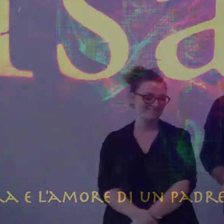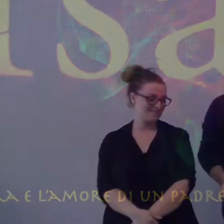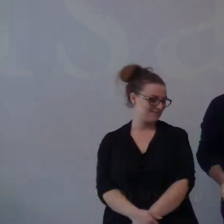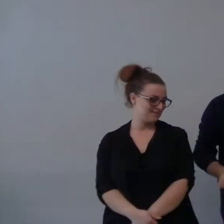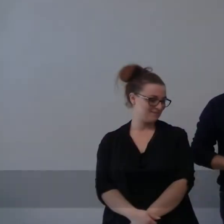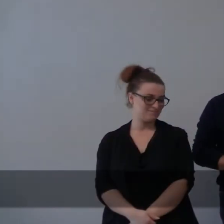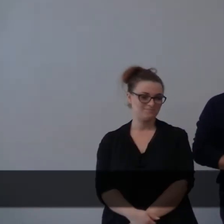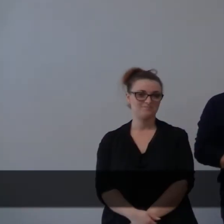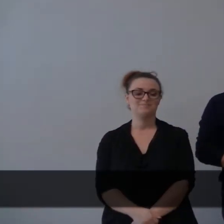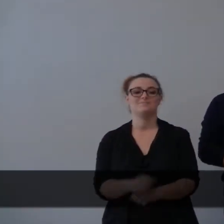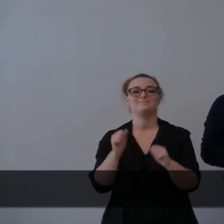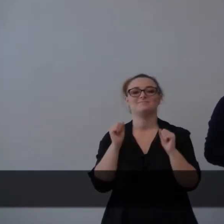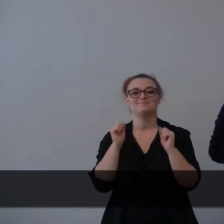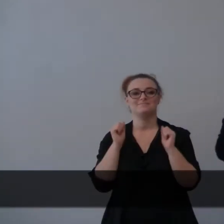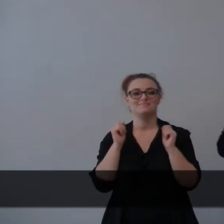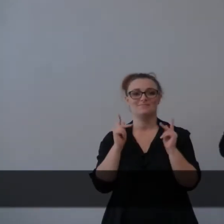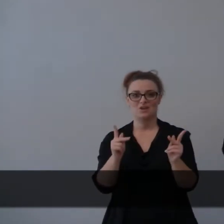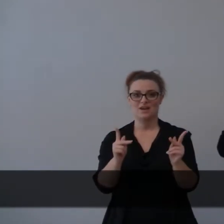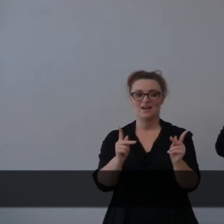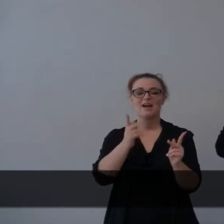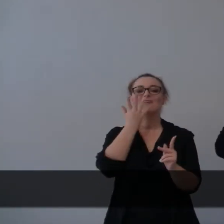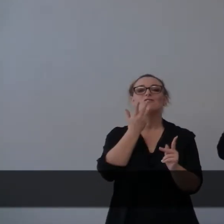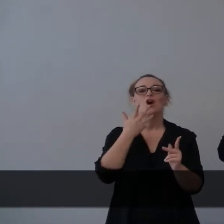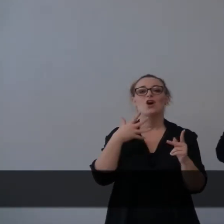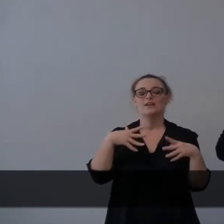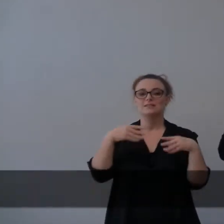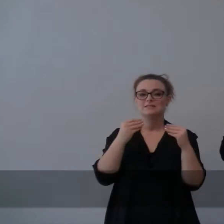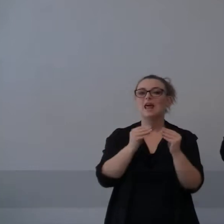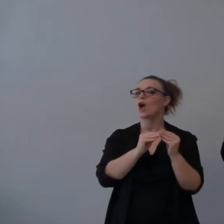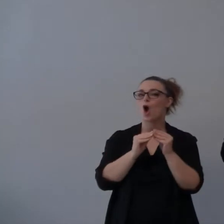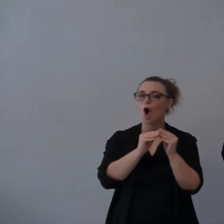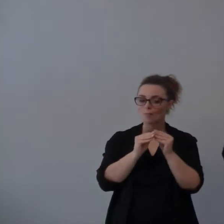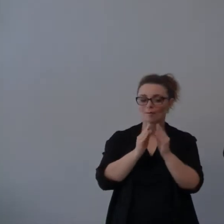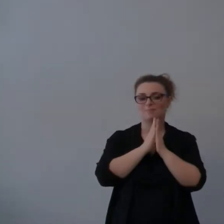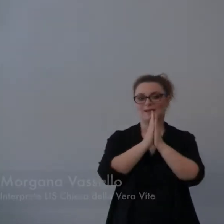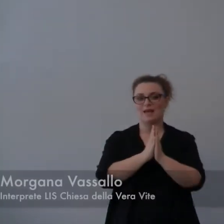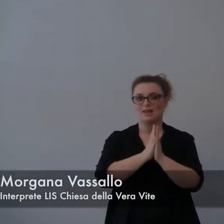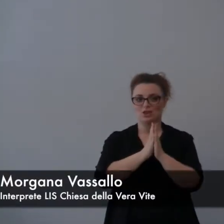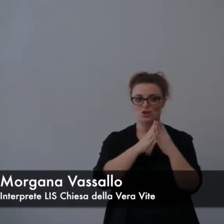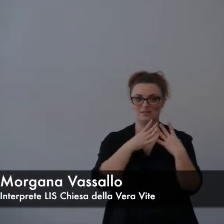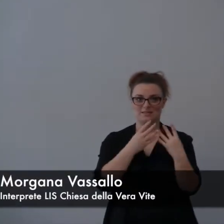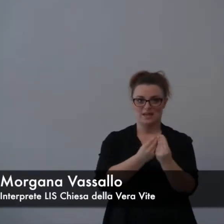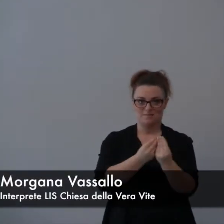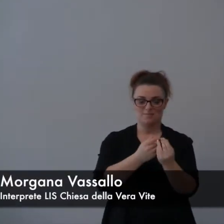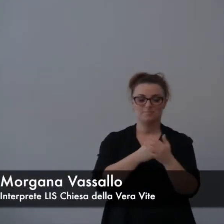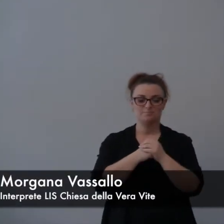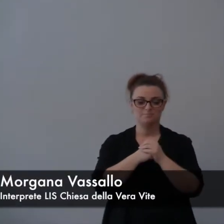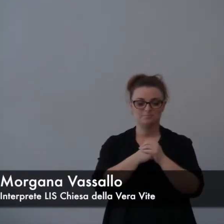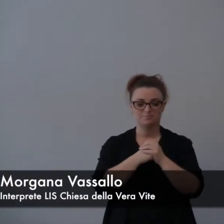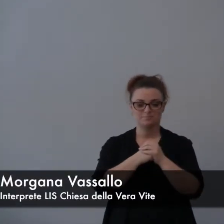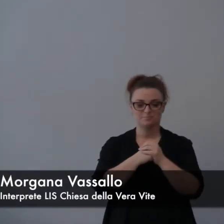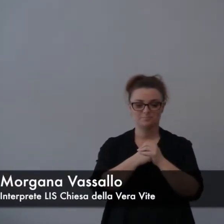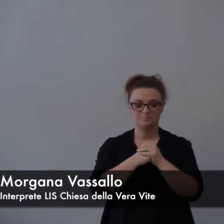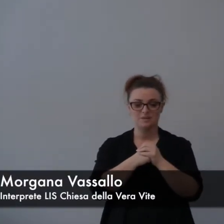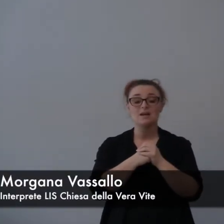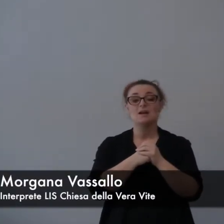Ok, vorrei iniziare pregando, è da un po' di tempo che